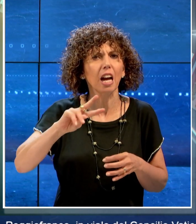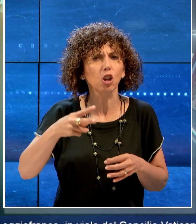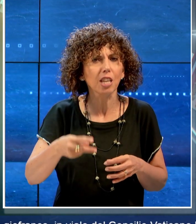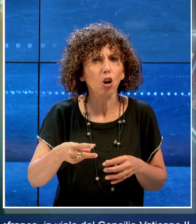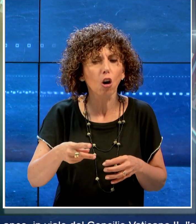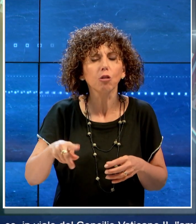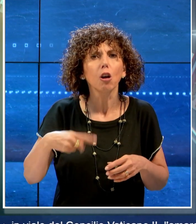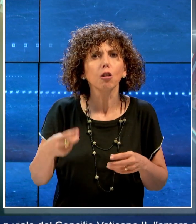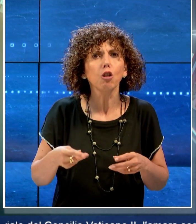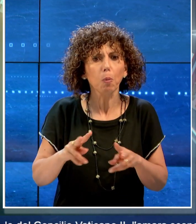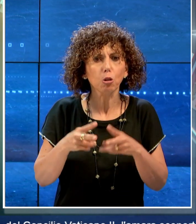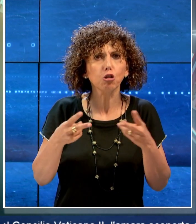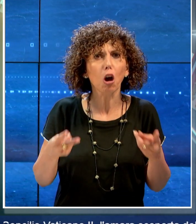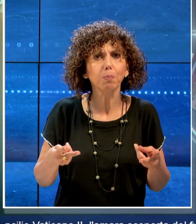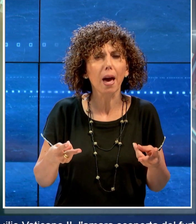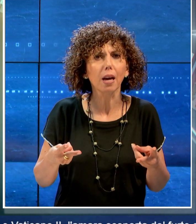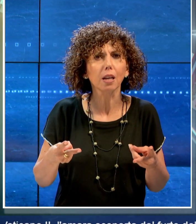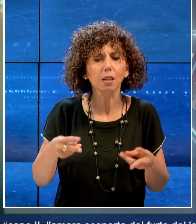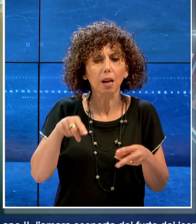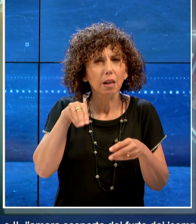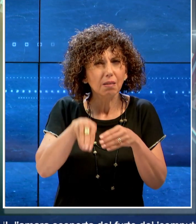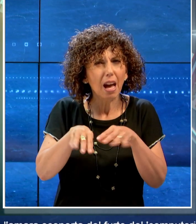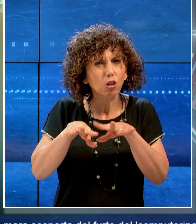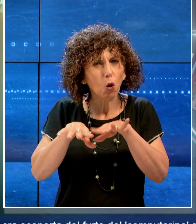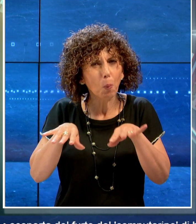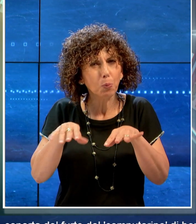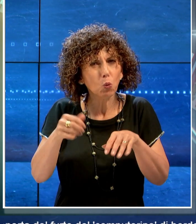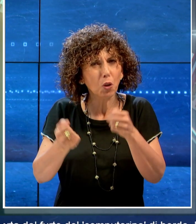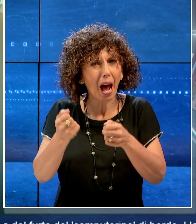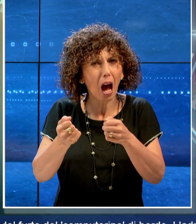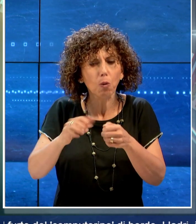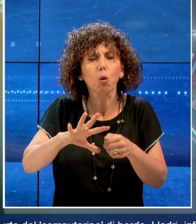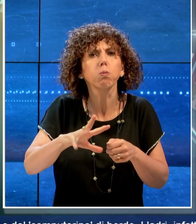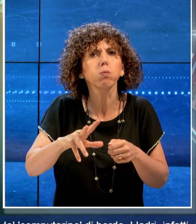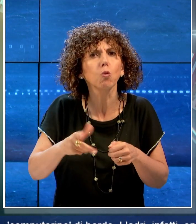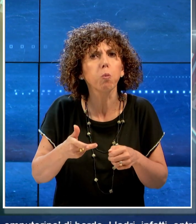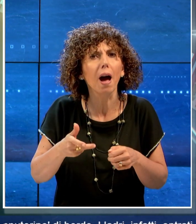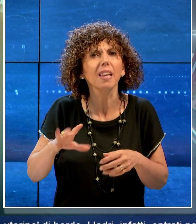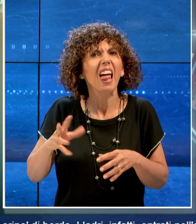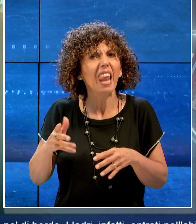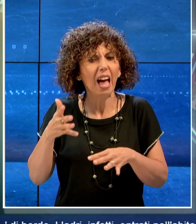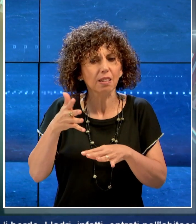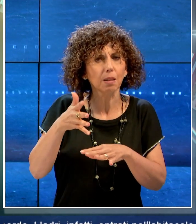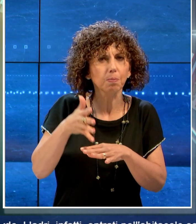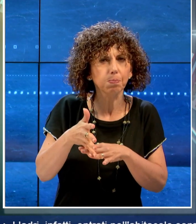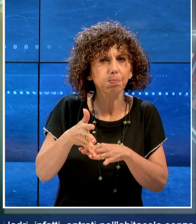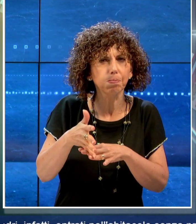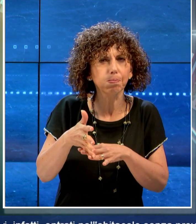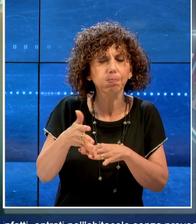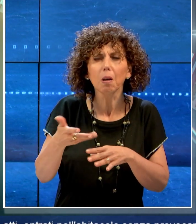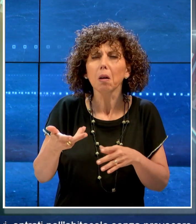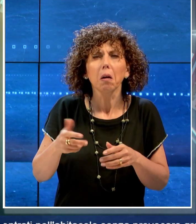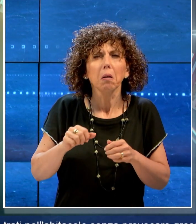mara scoperta del furto del computerino di bordo. I ladri infatti entrati nell'abitacolo senza